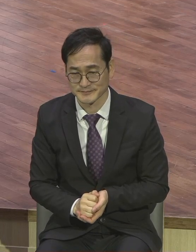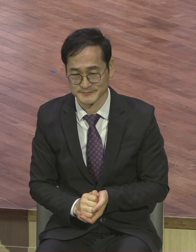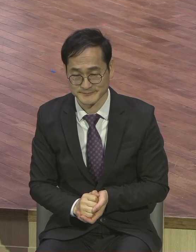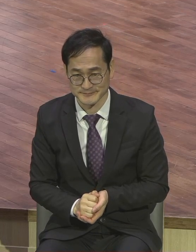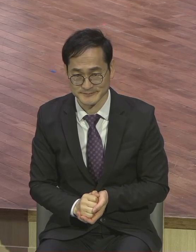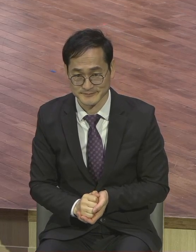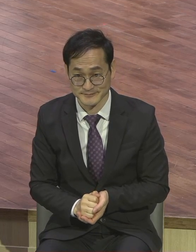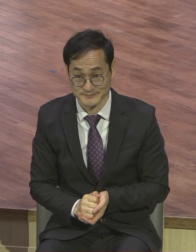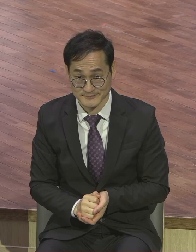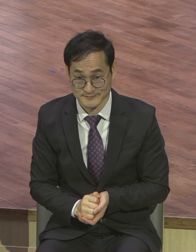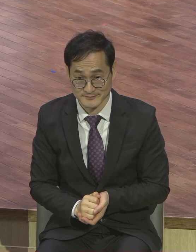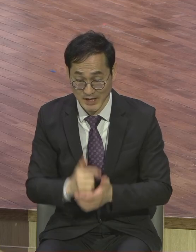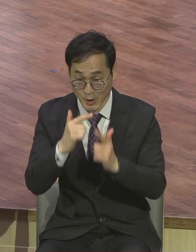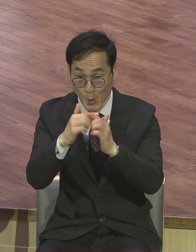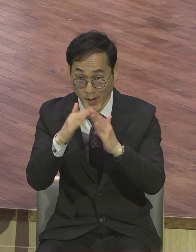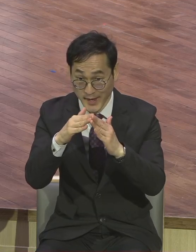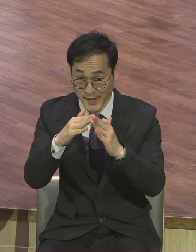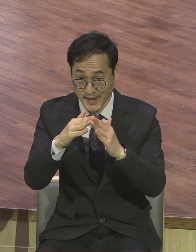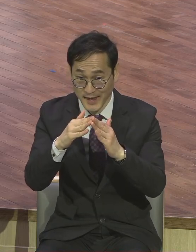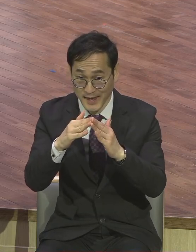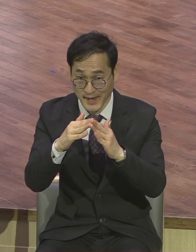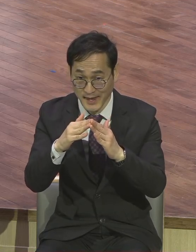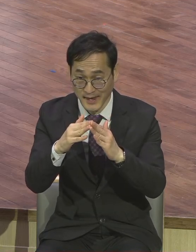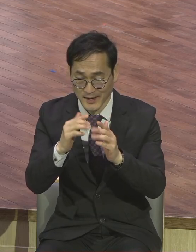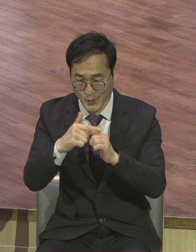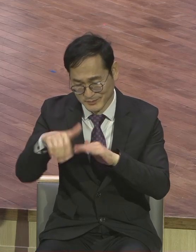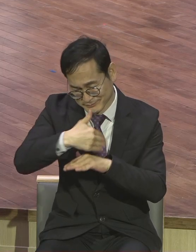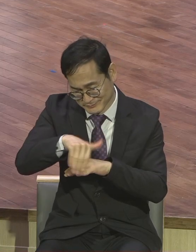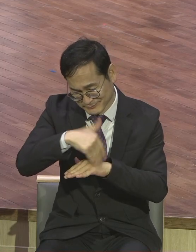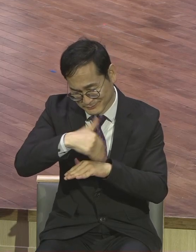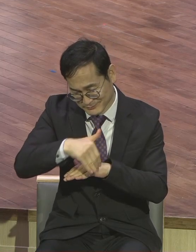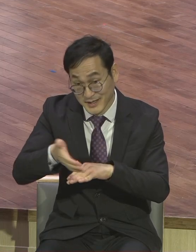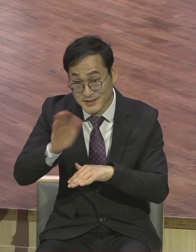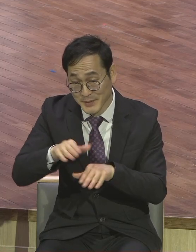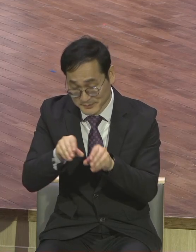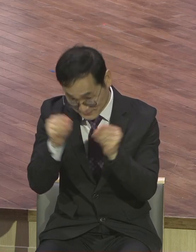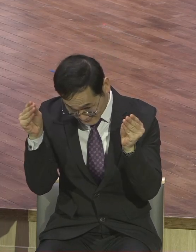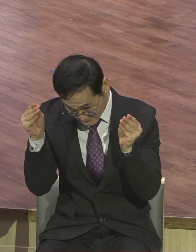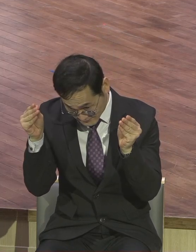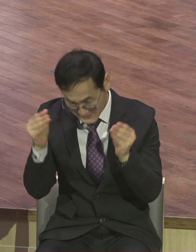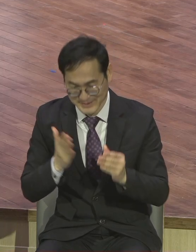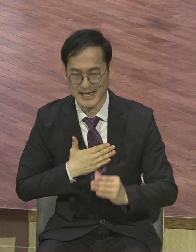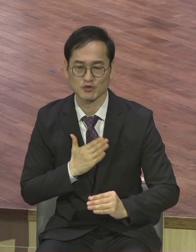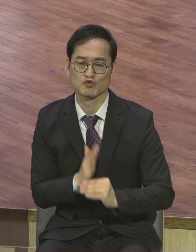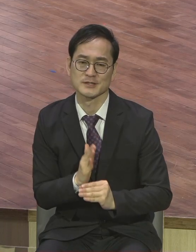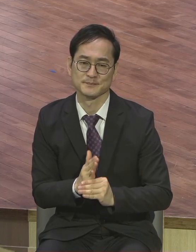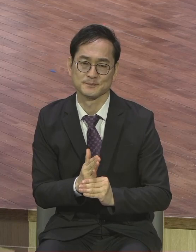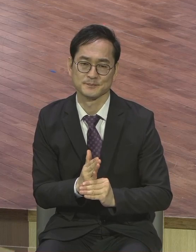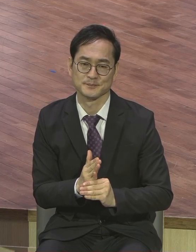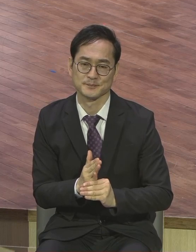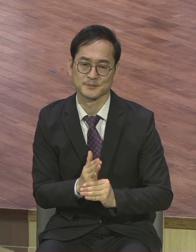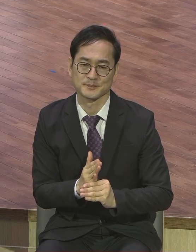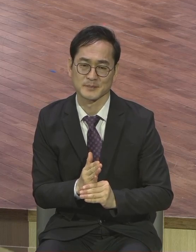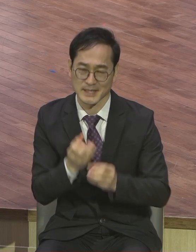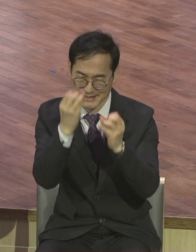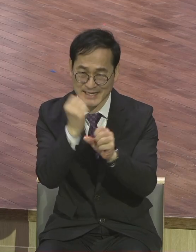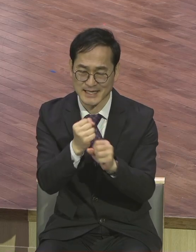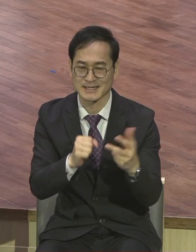신앙생활 하면서도 상세기 3장 나동심 6장 물질 중심 11장